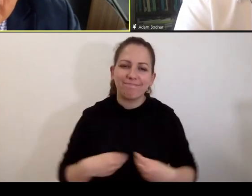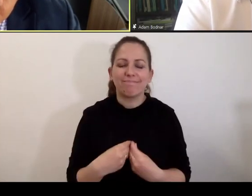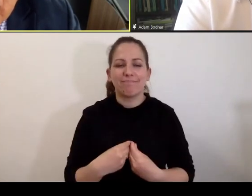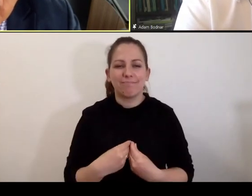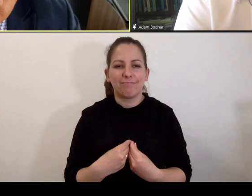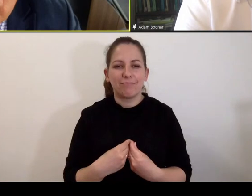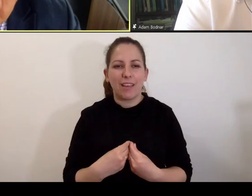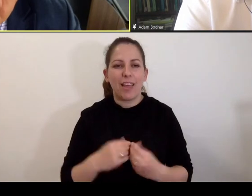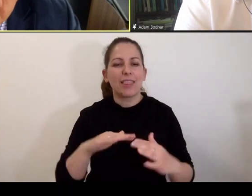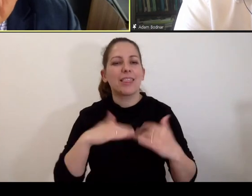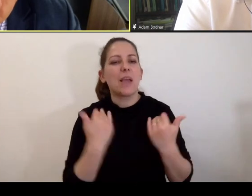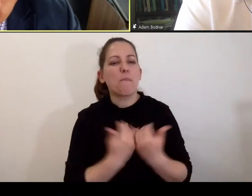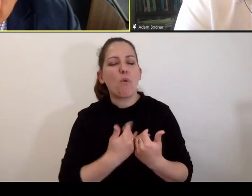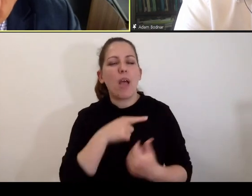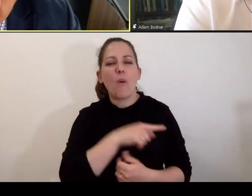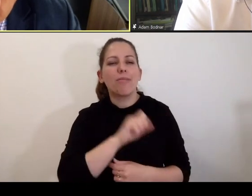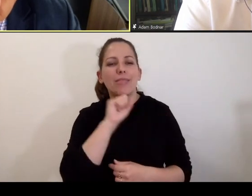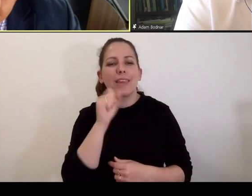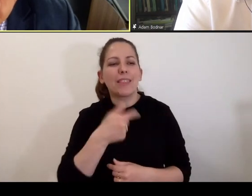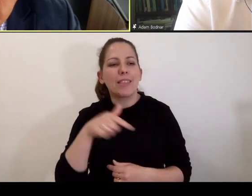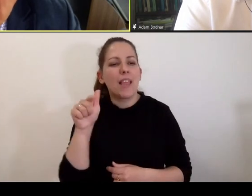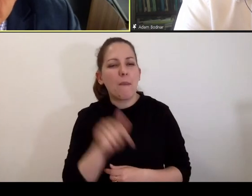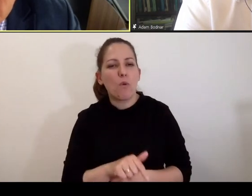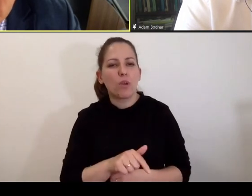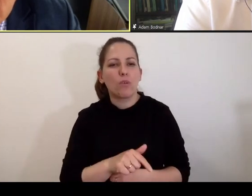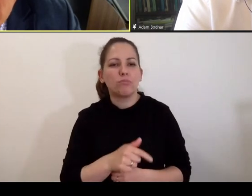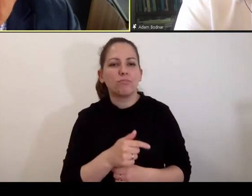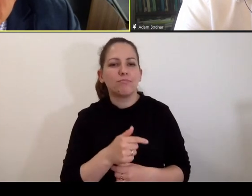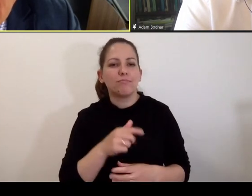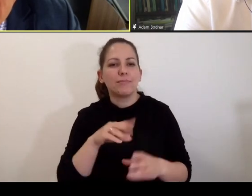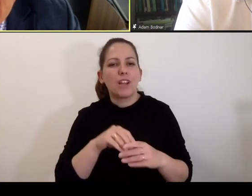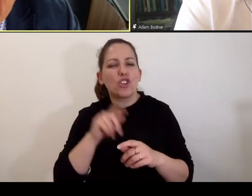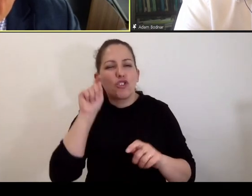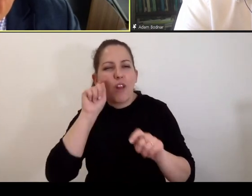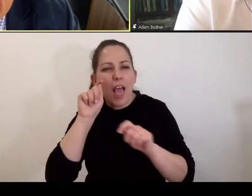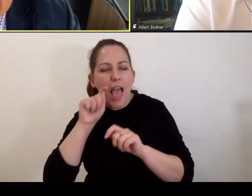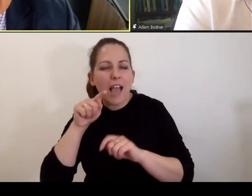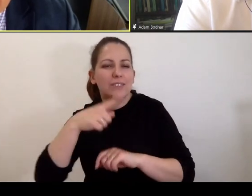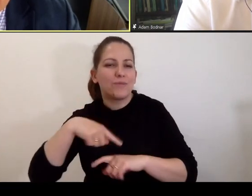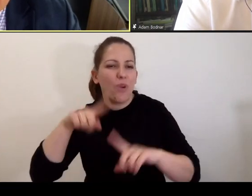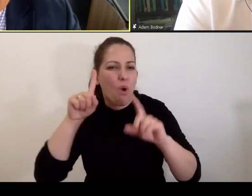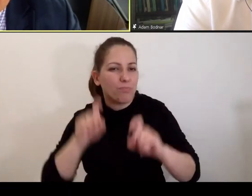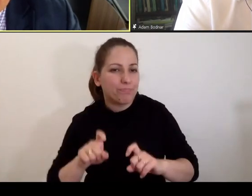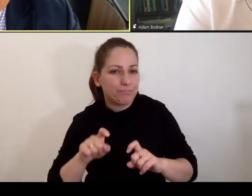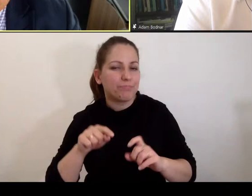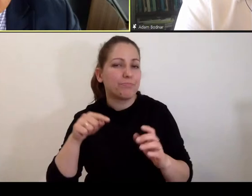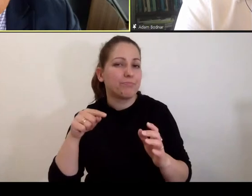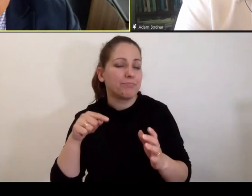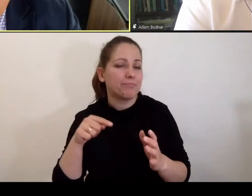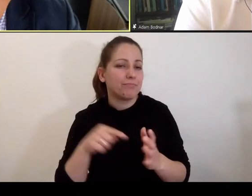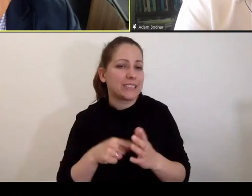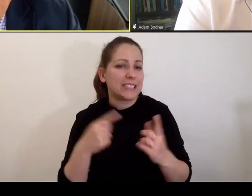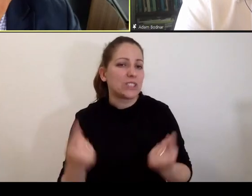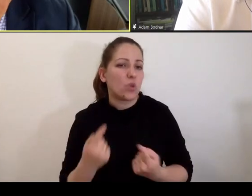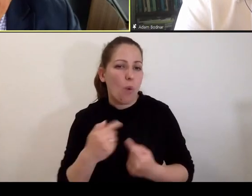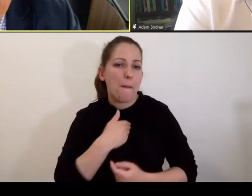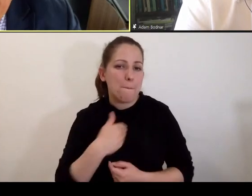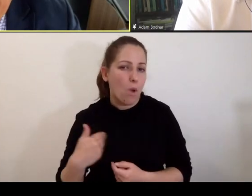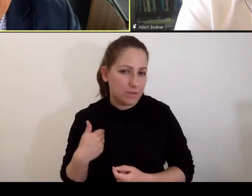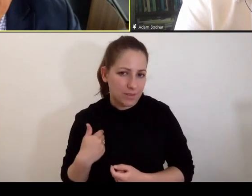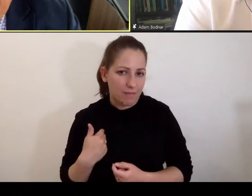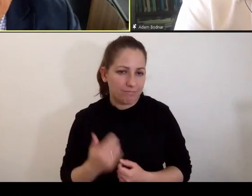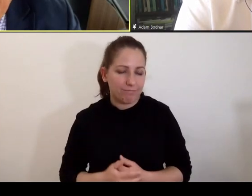Trybunał nigdy nie musiał wszczynać śledztwa w sytuacji Polska